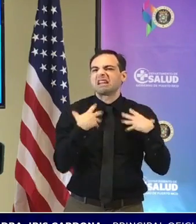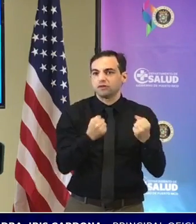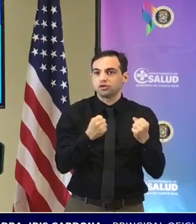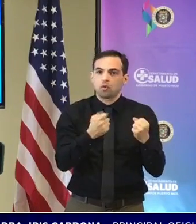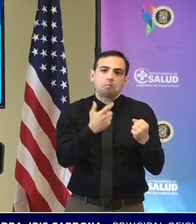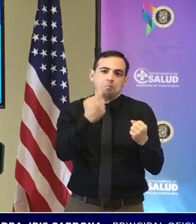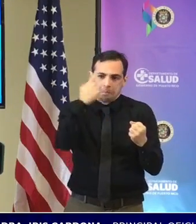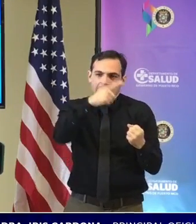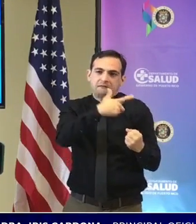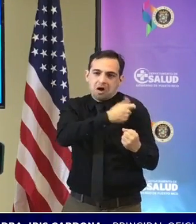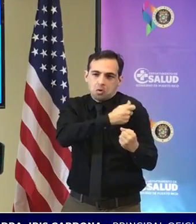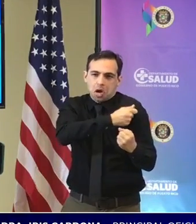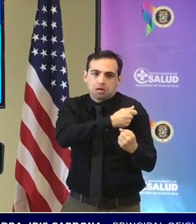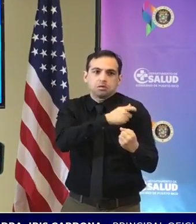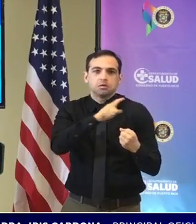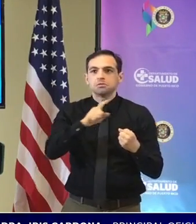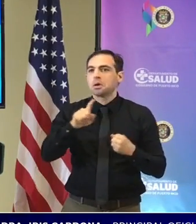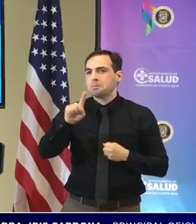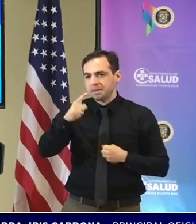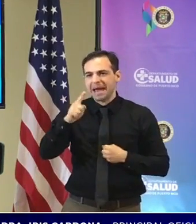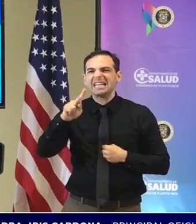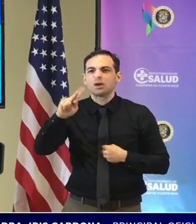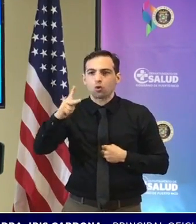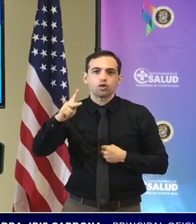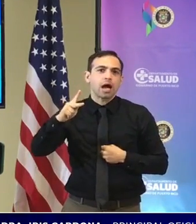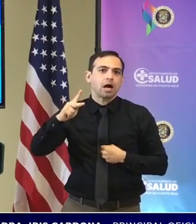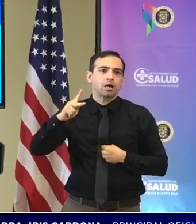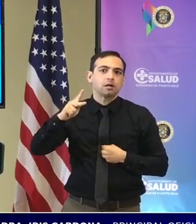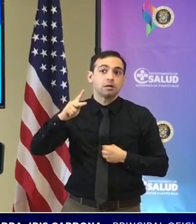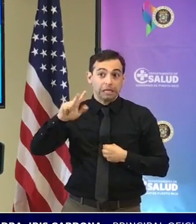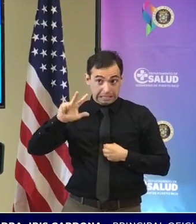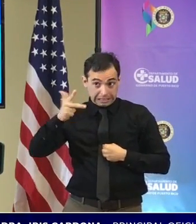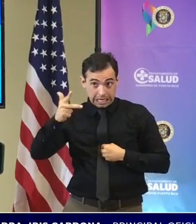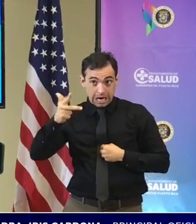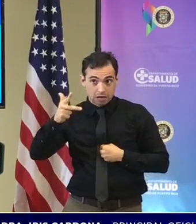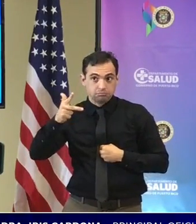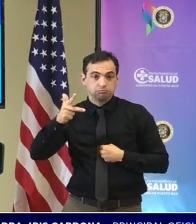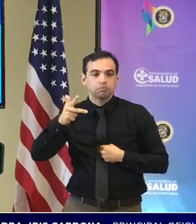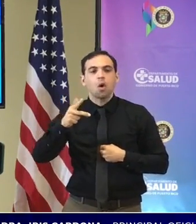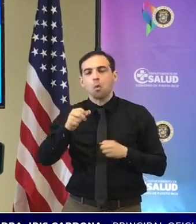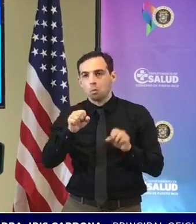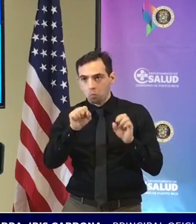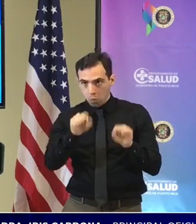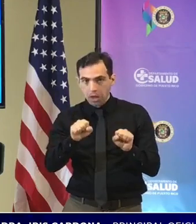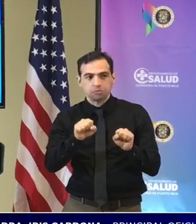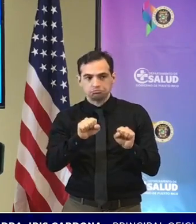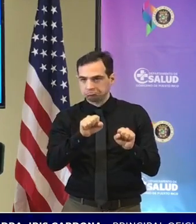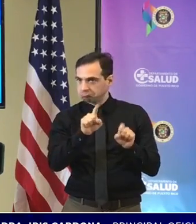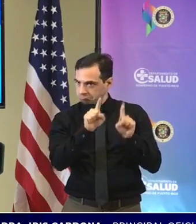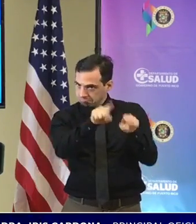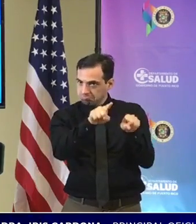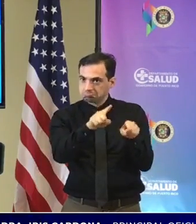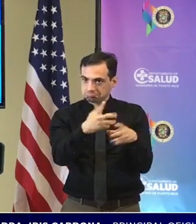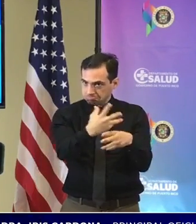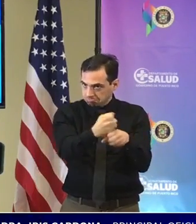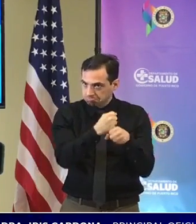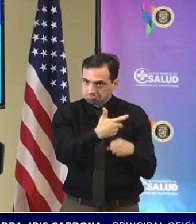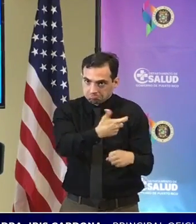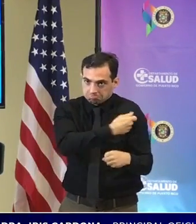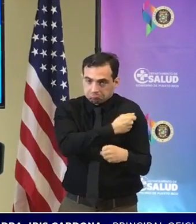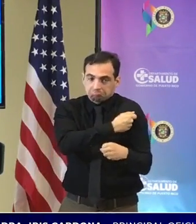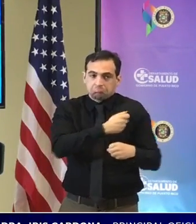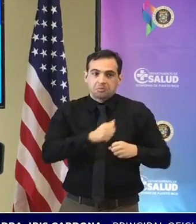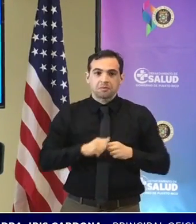COVID-19 primera segunda dosis y dosis de refuerzo pueden ser accesadas tenemos